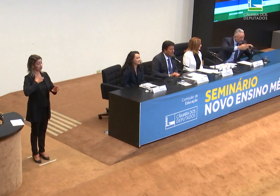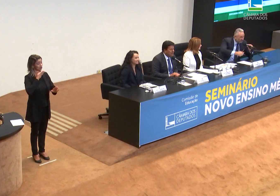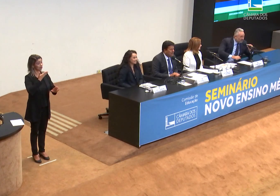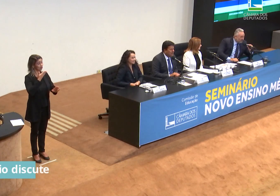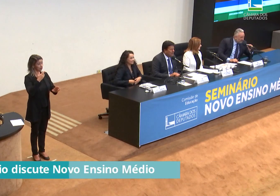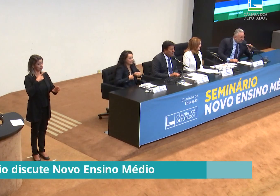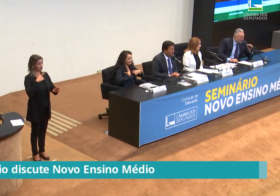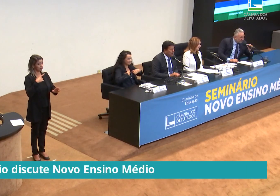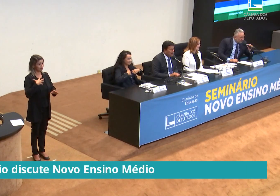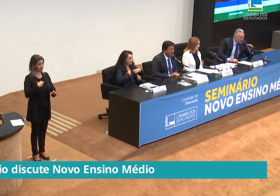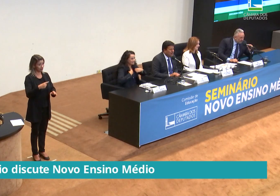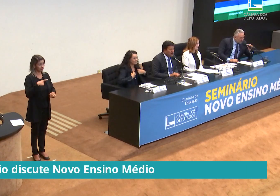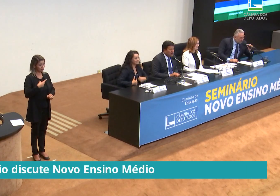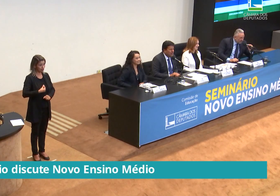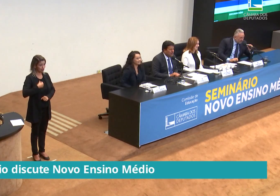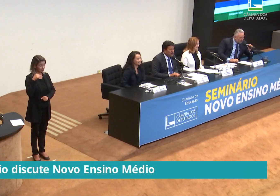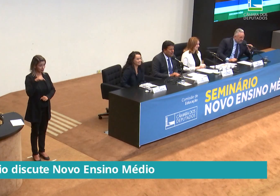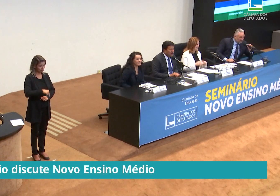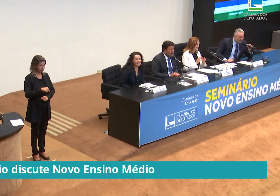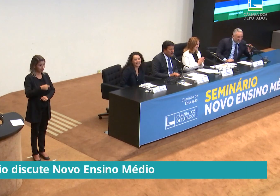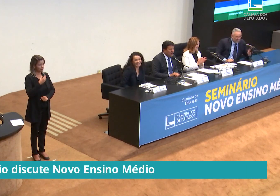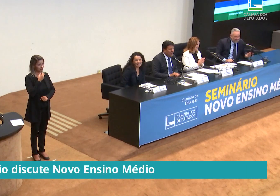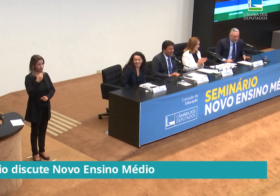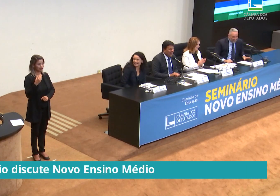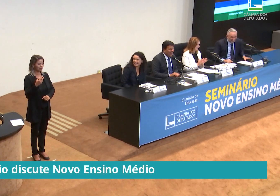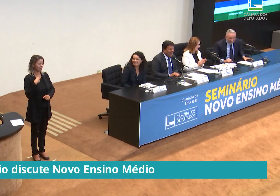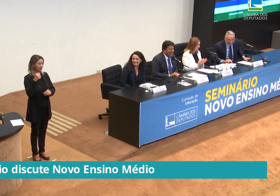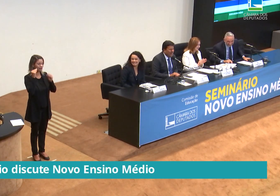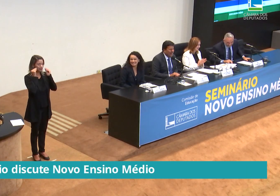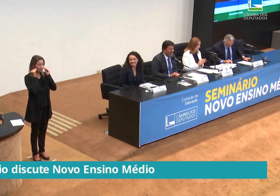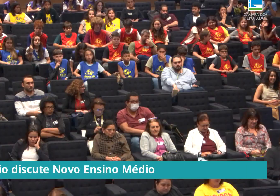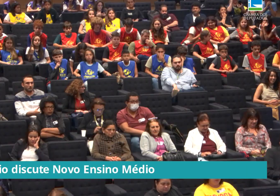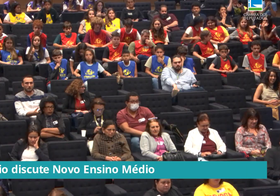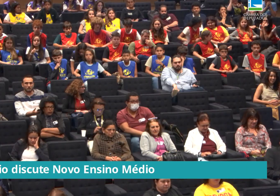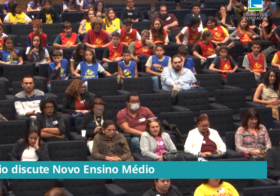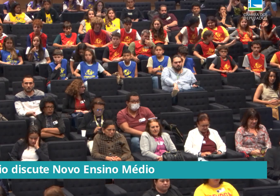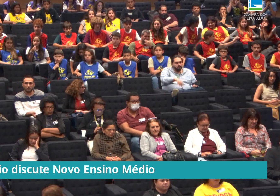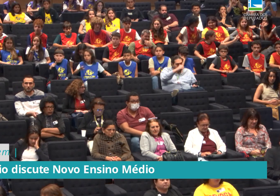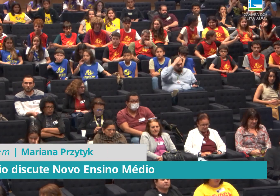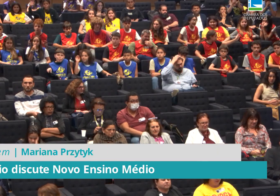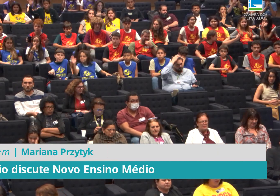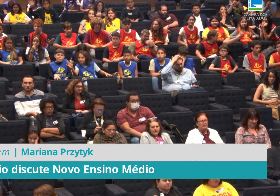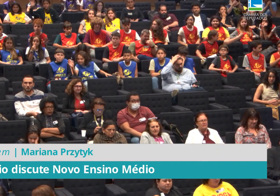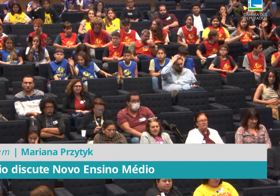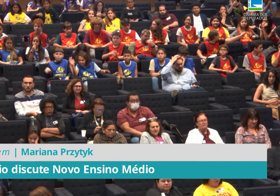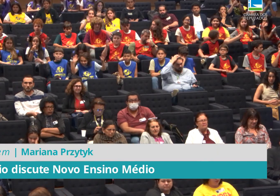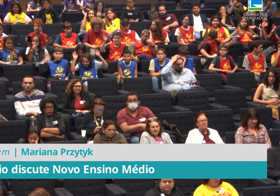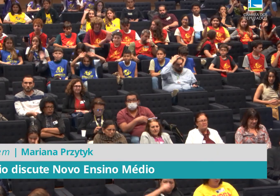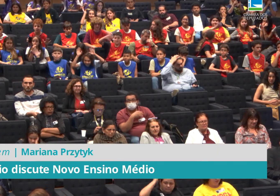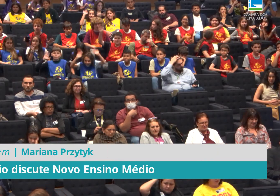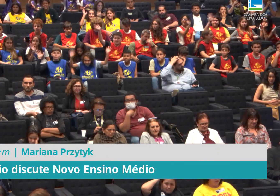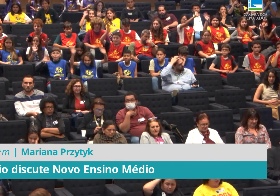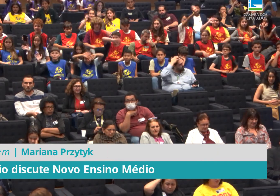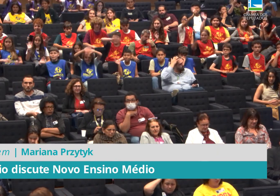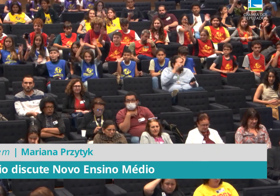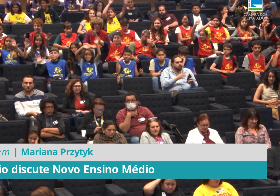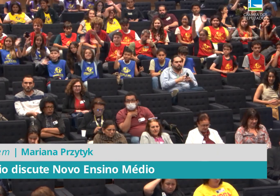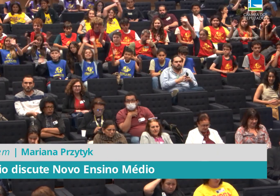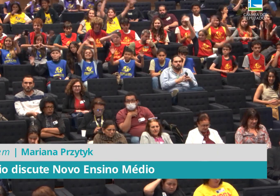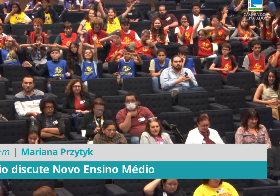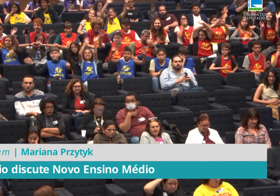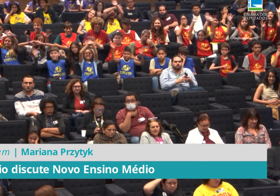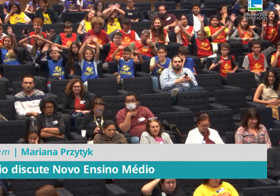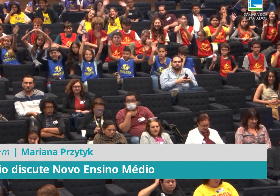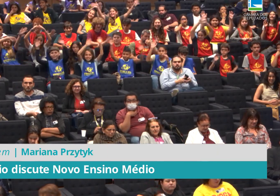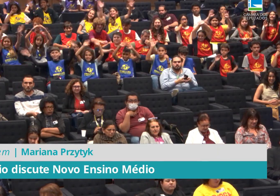A ideia do novo ensino médio é flexibilizar a grade curricular para que cada aluno priorize matérias ligadas ao curso que